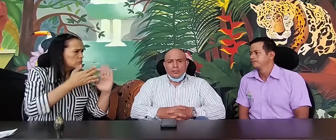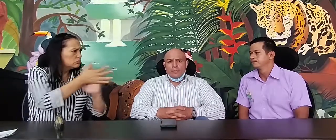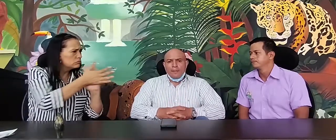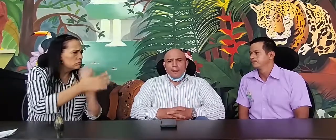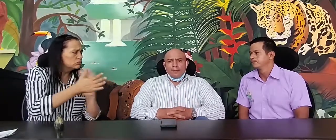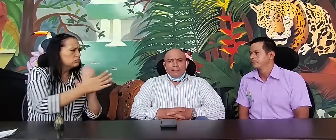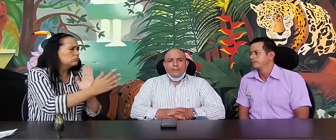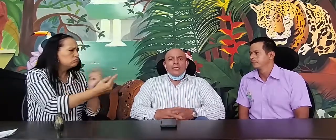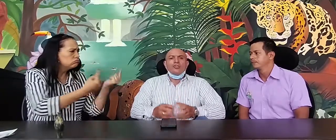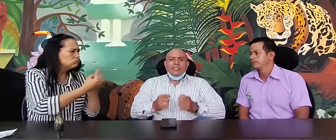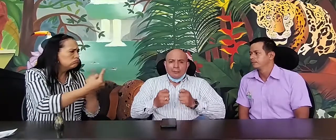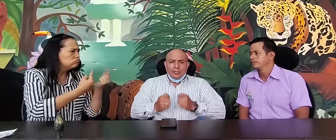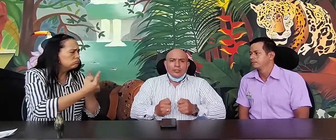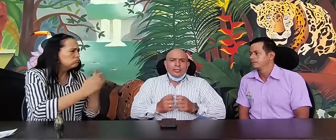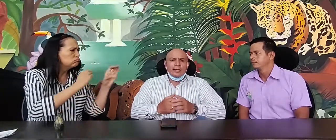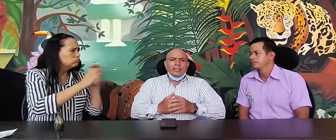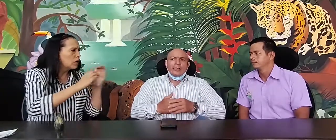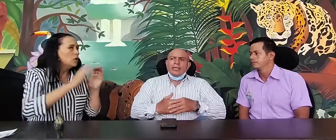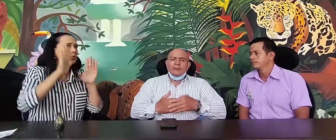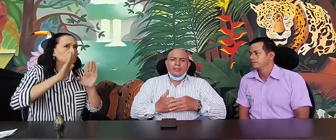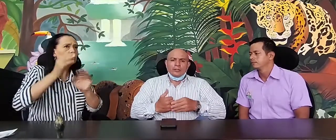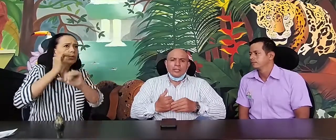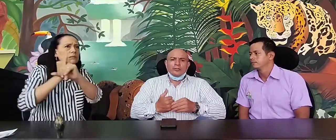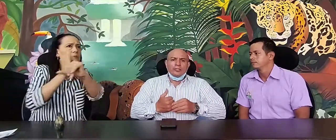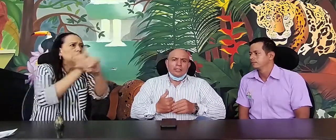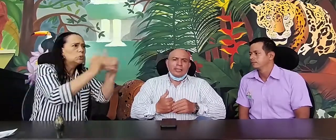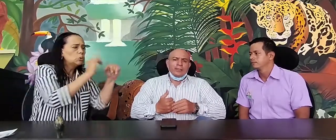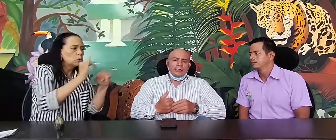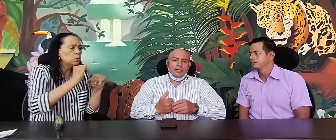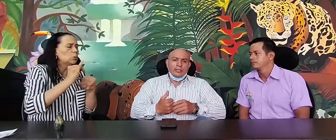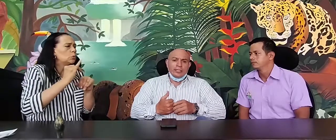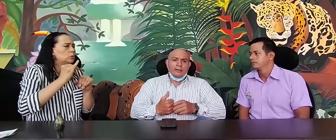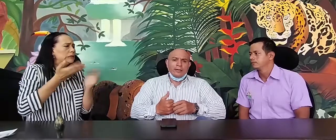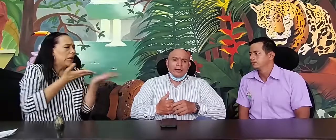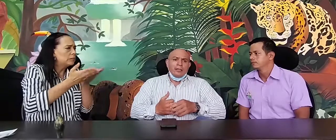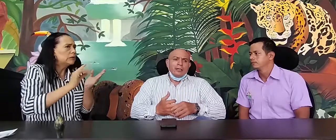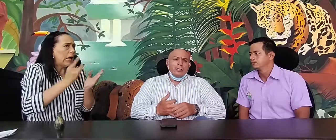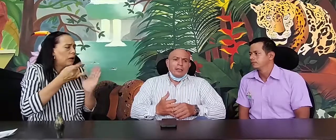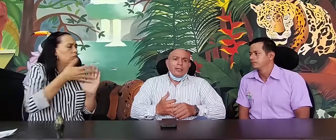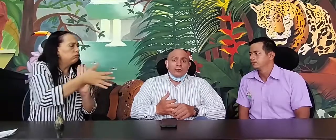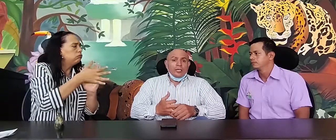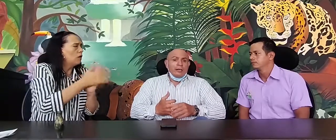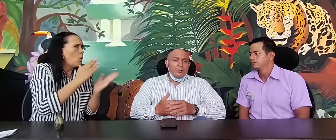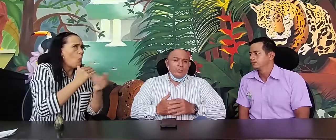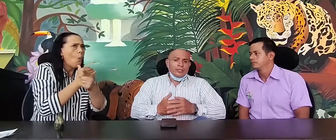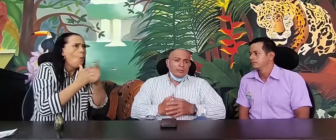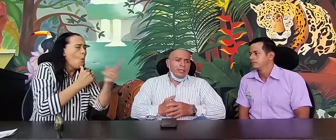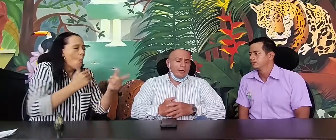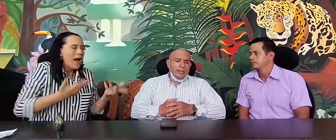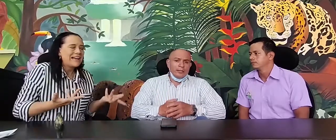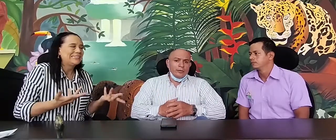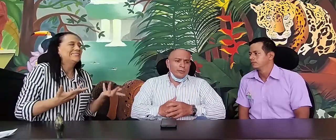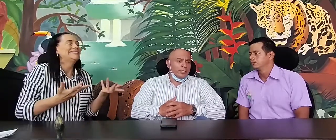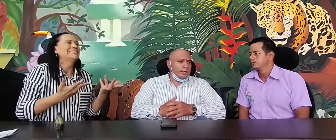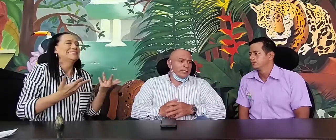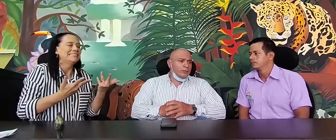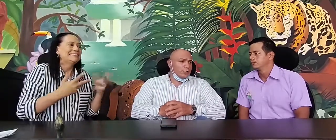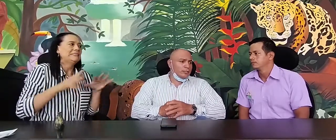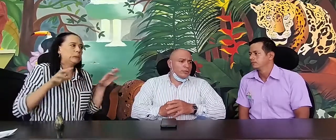de los servicios que requieran las personas con discapacidad auditiva. Hemos estado trabajando en articulación